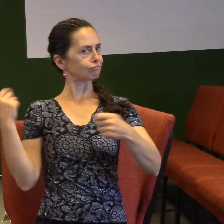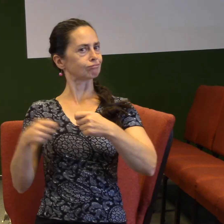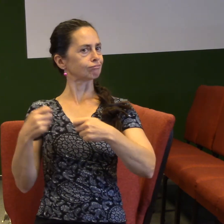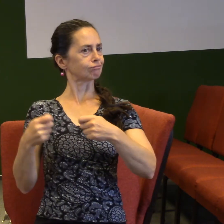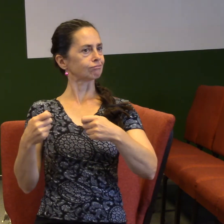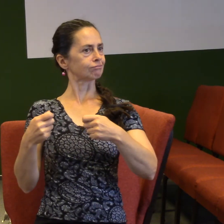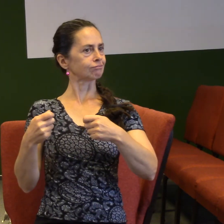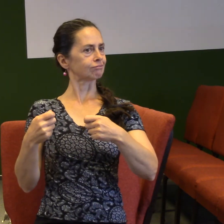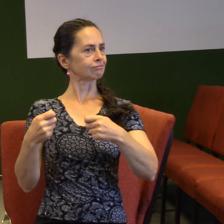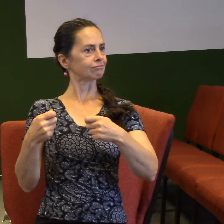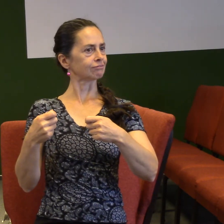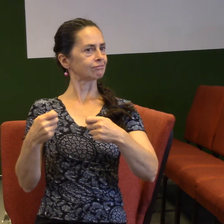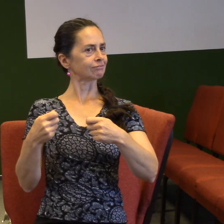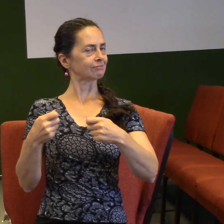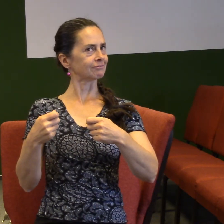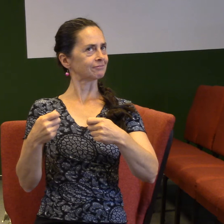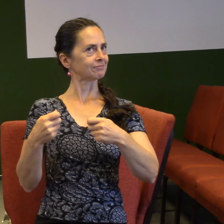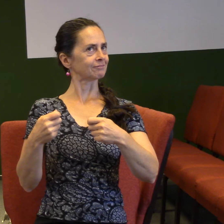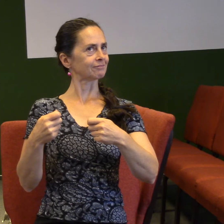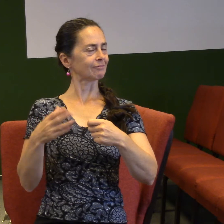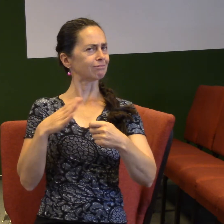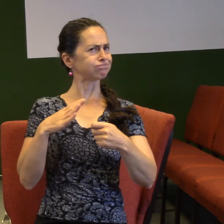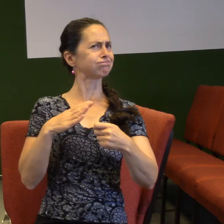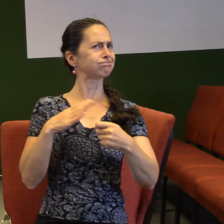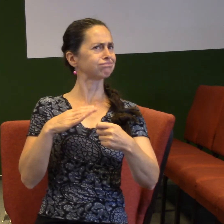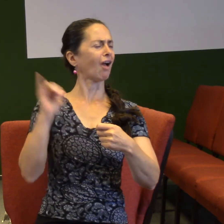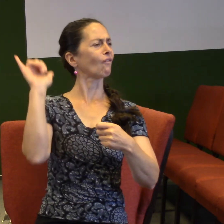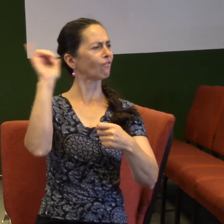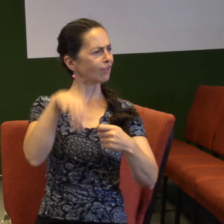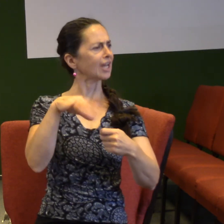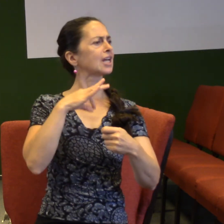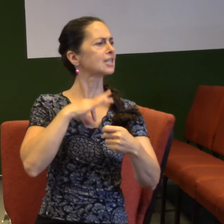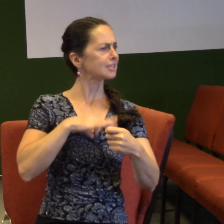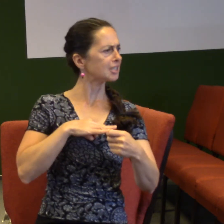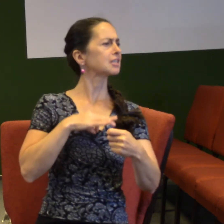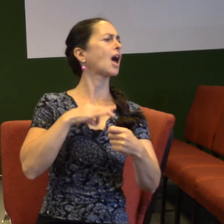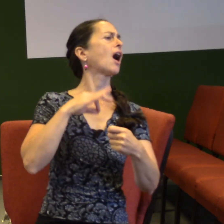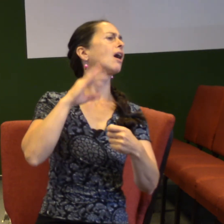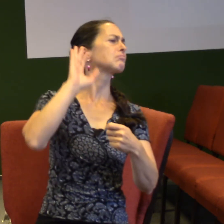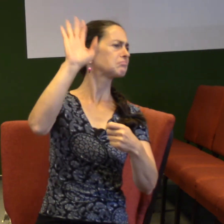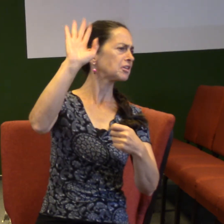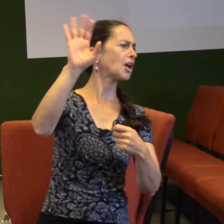Končil do úplné krajnosti toho, že poslal Pana Ježíše Krista na kříž, aby trpěl, aby zemřel, aby nesl ty